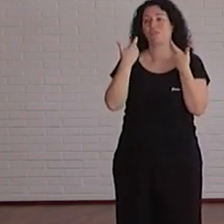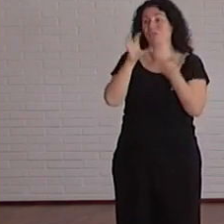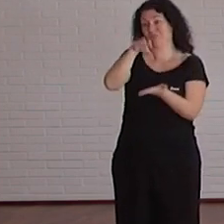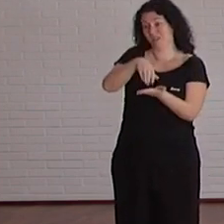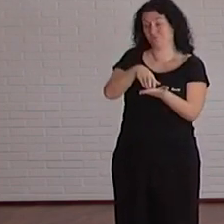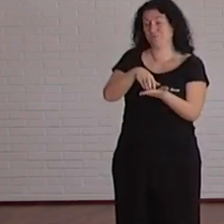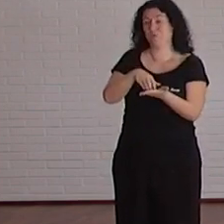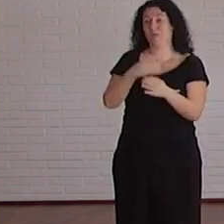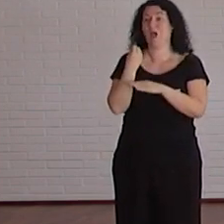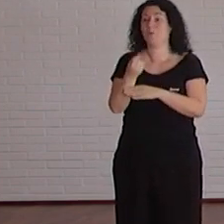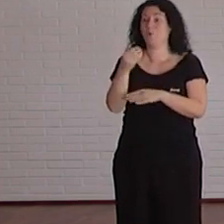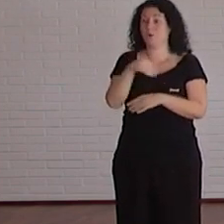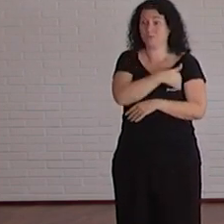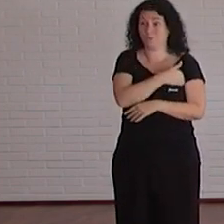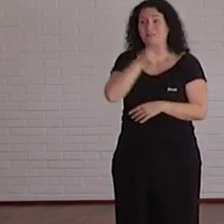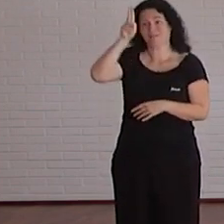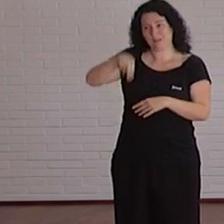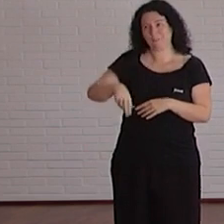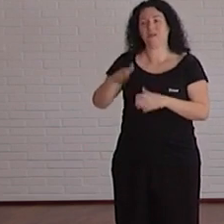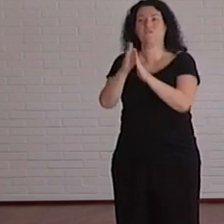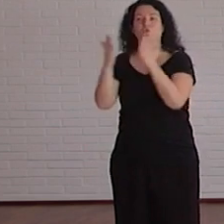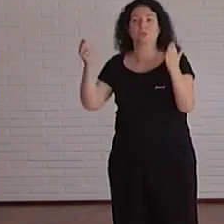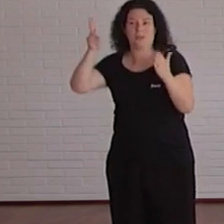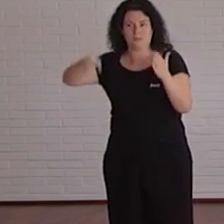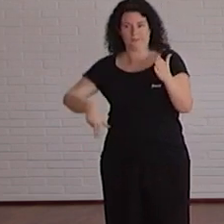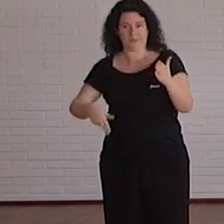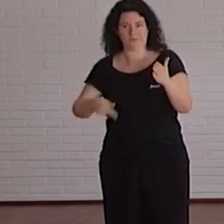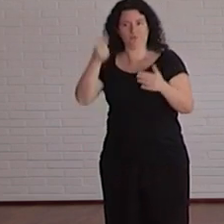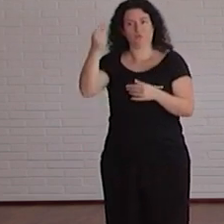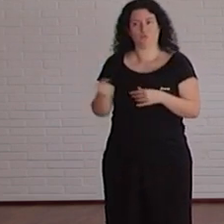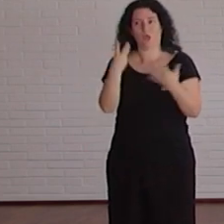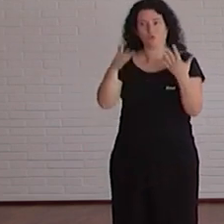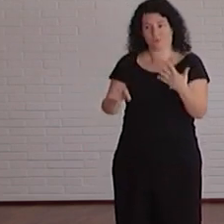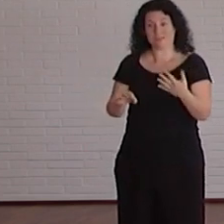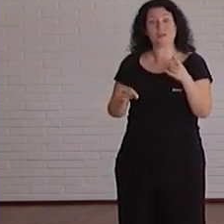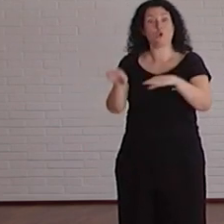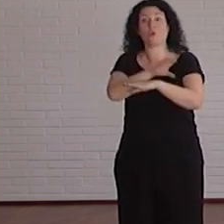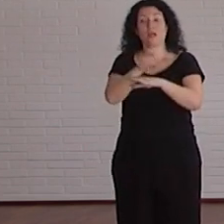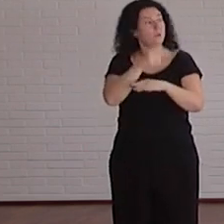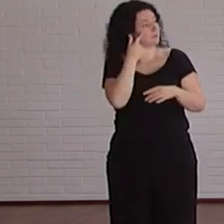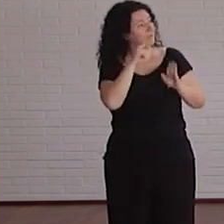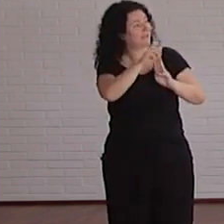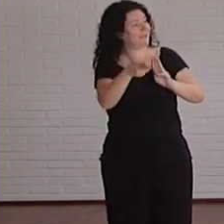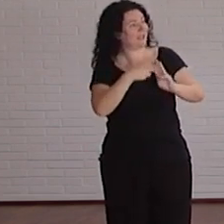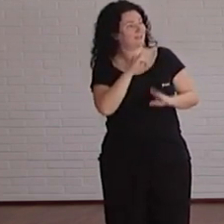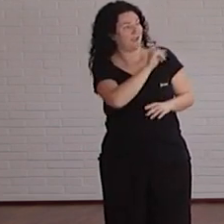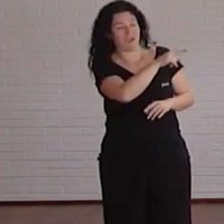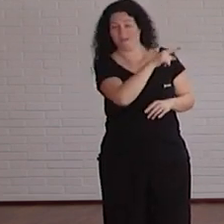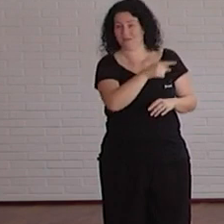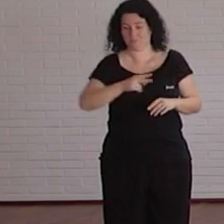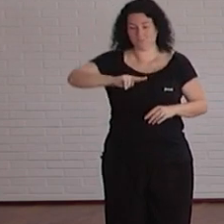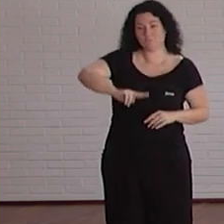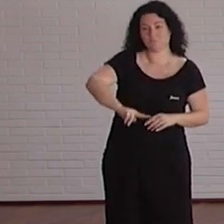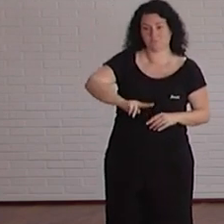biblioteca. Estos ordenadores están identificados por unas etiquetas que veréis en la imagen están tanto en la mesa como